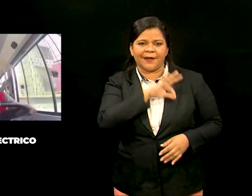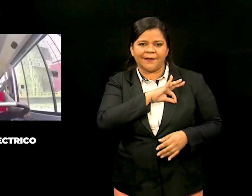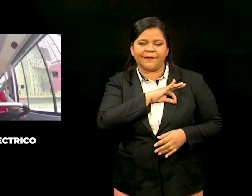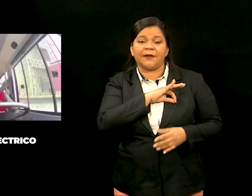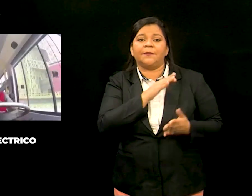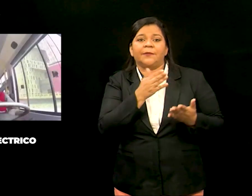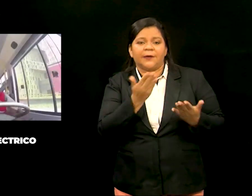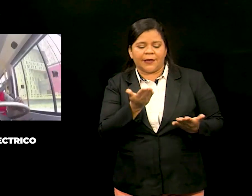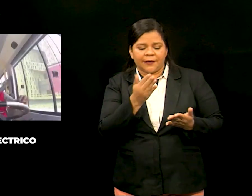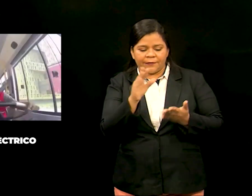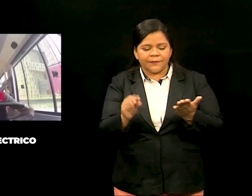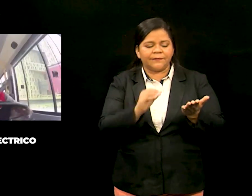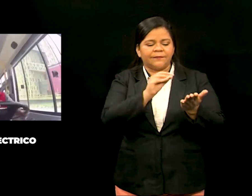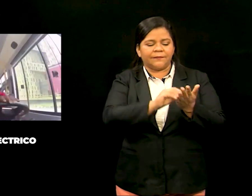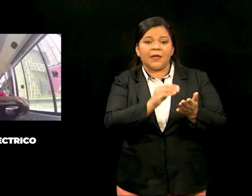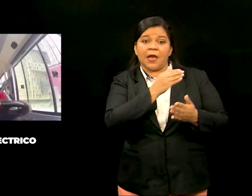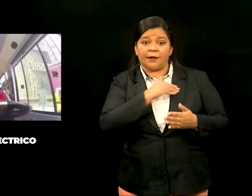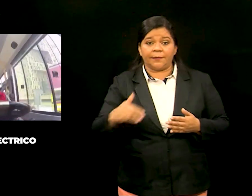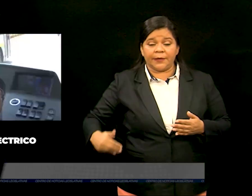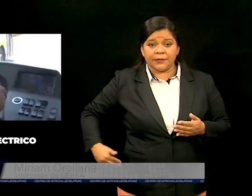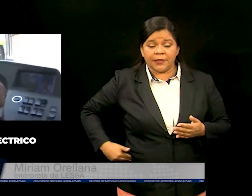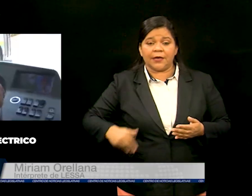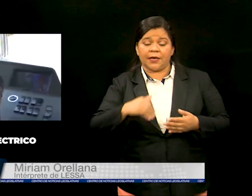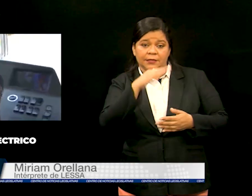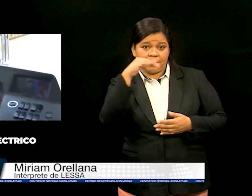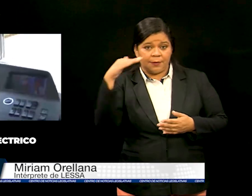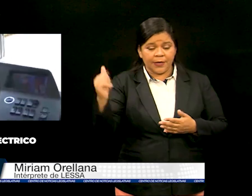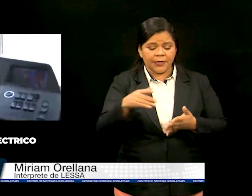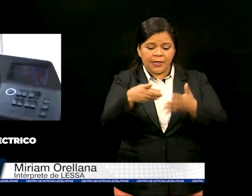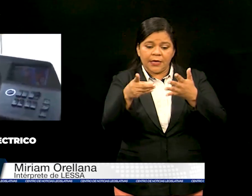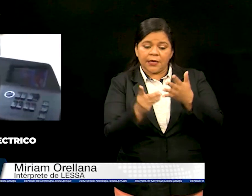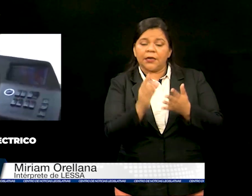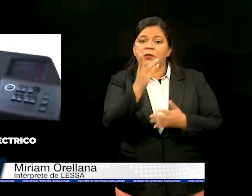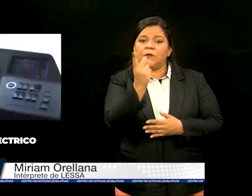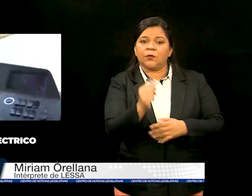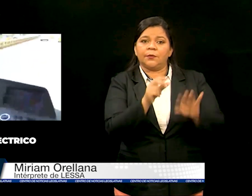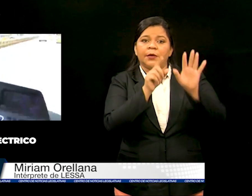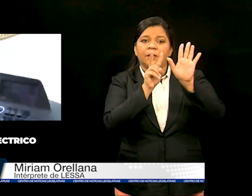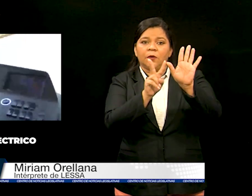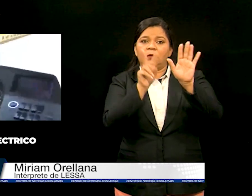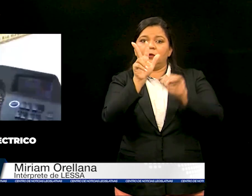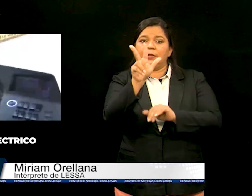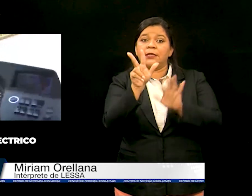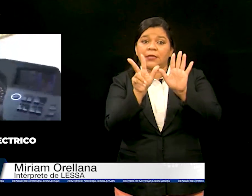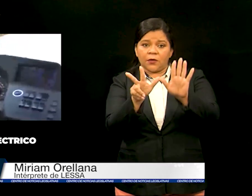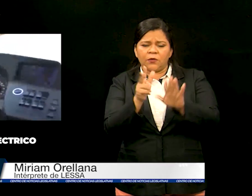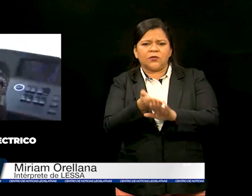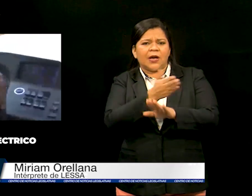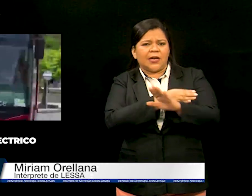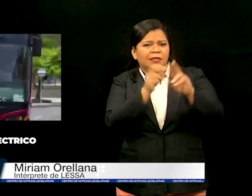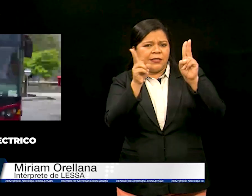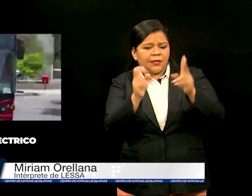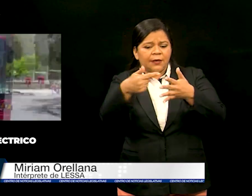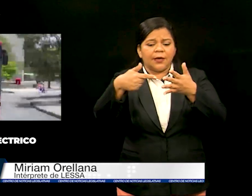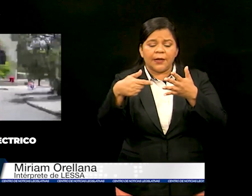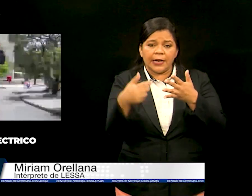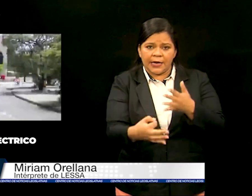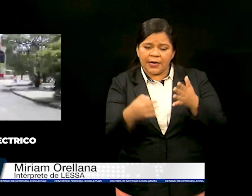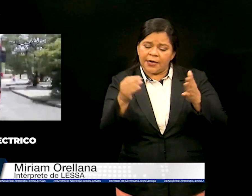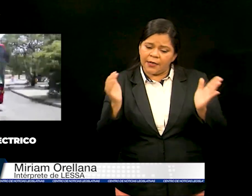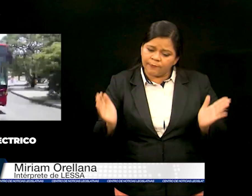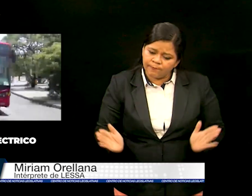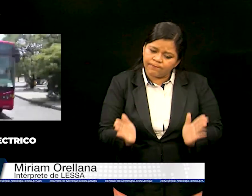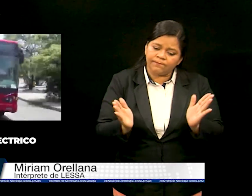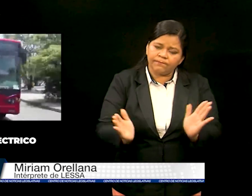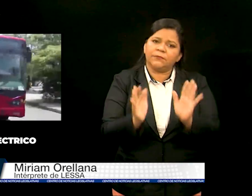incorporando observaciones a la Presidencia de la República del Decreto Legislativo 738 relativo a la Ley de Fomento e